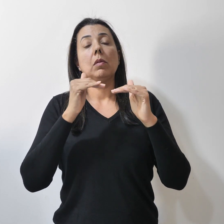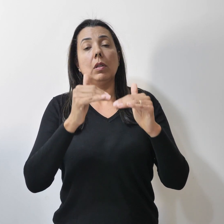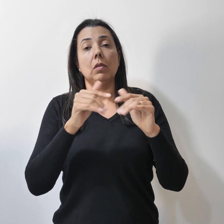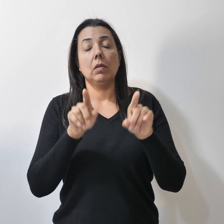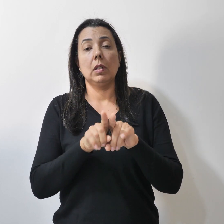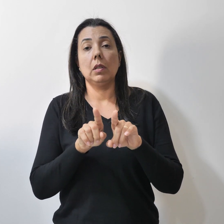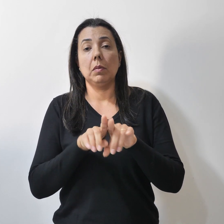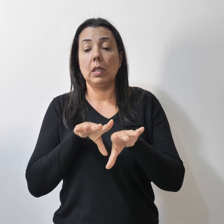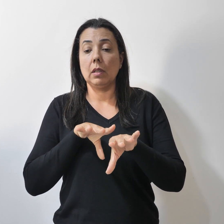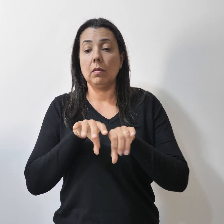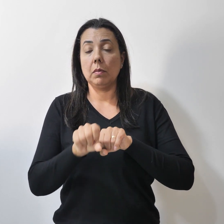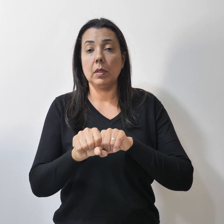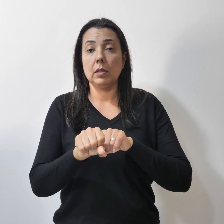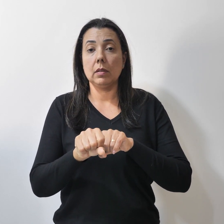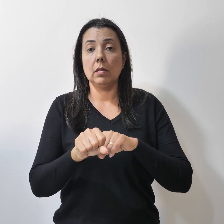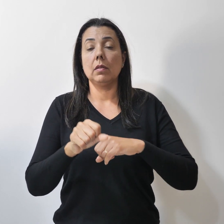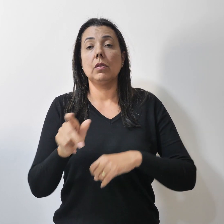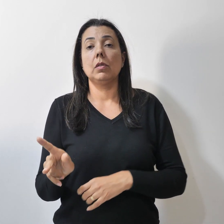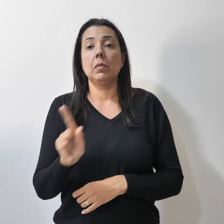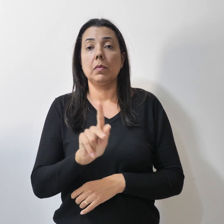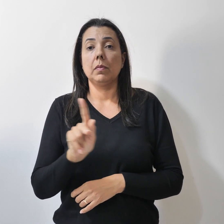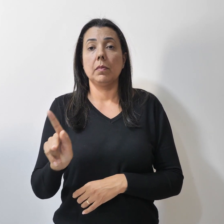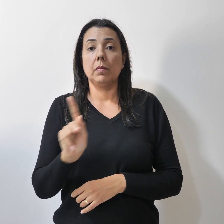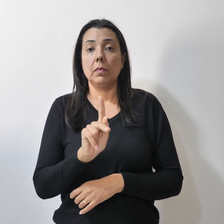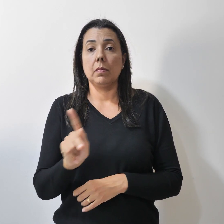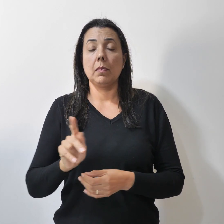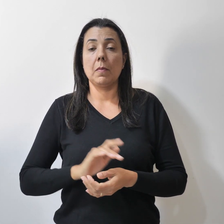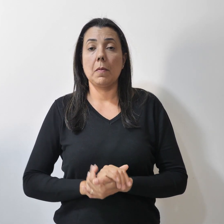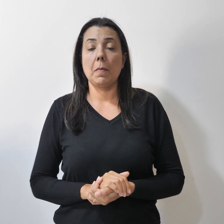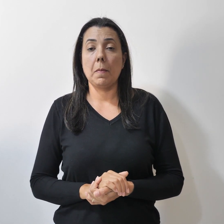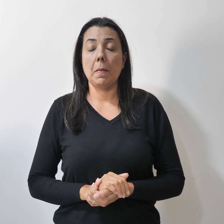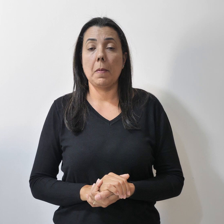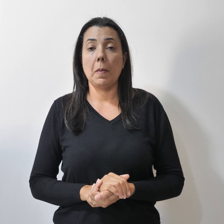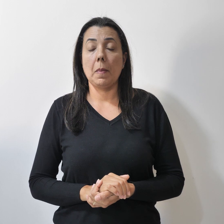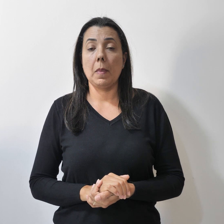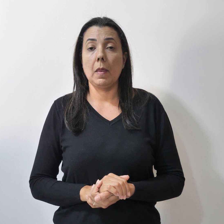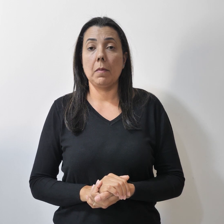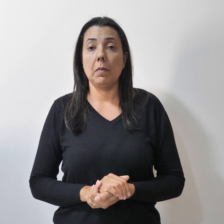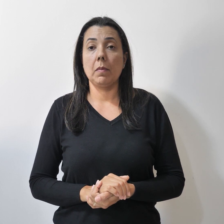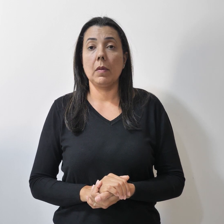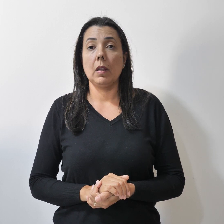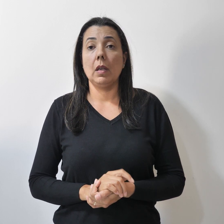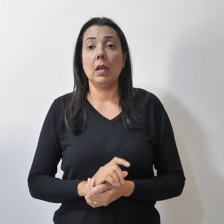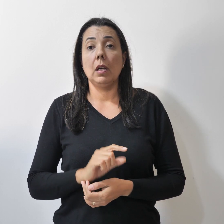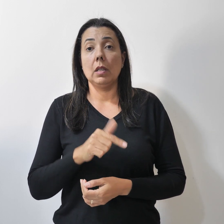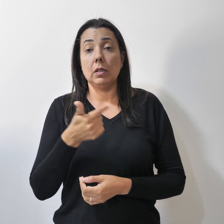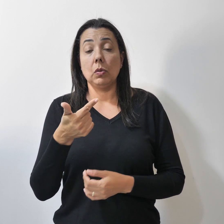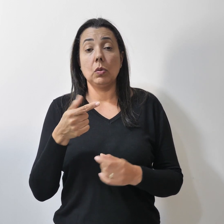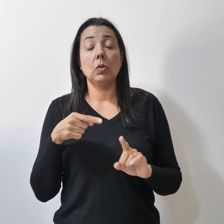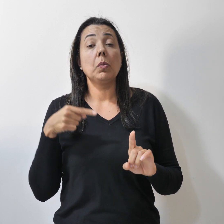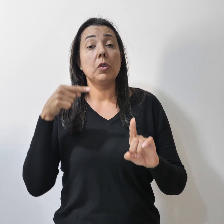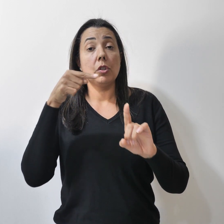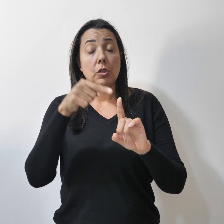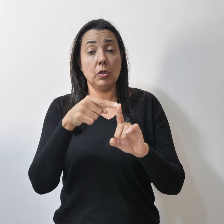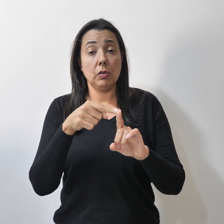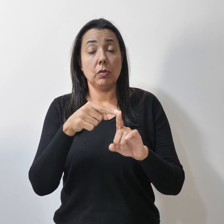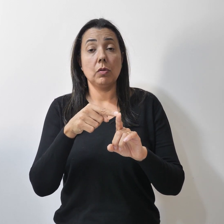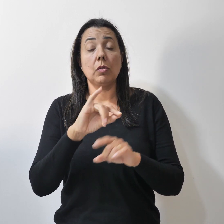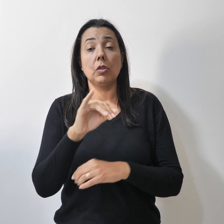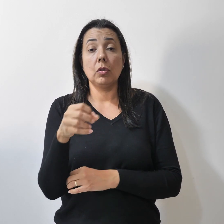na formação de professores Uma segunda ênfase de inovação é a